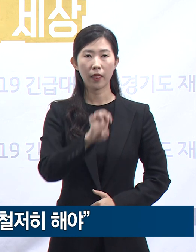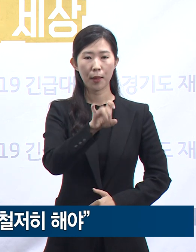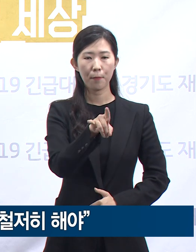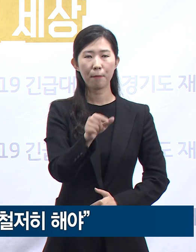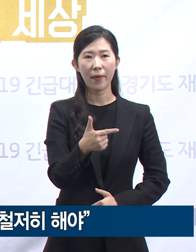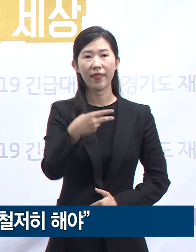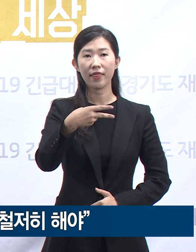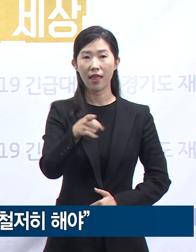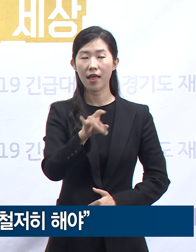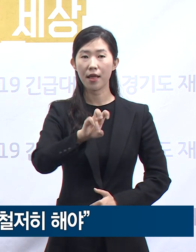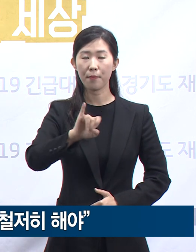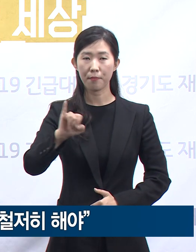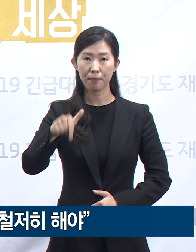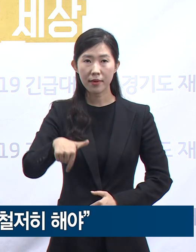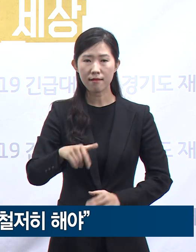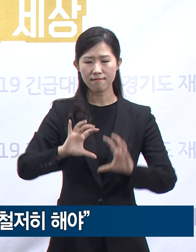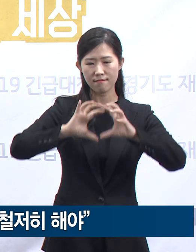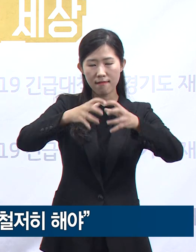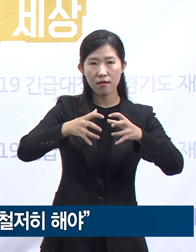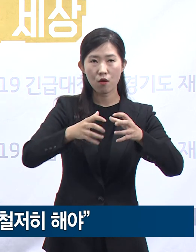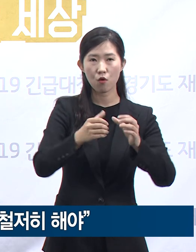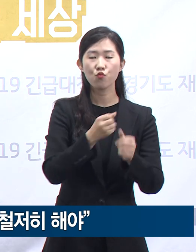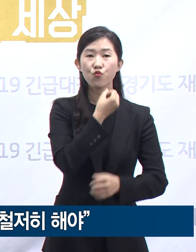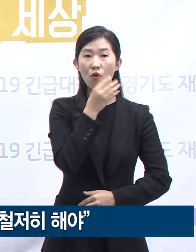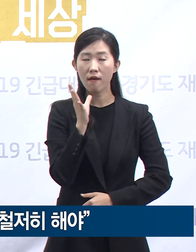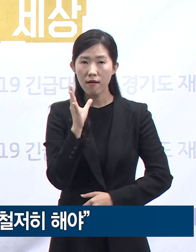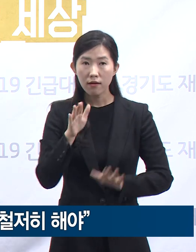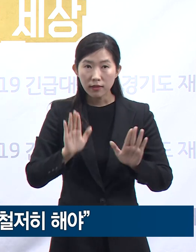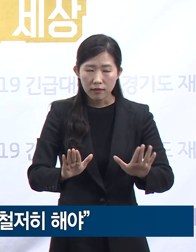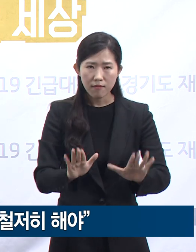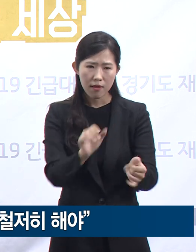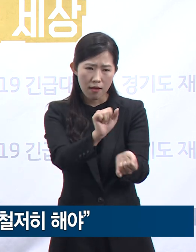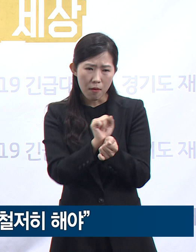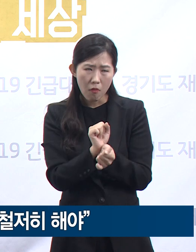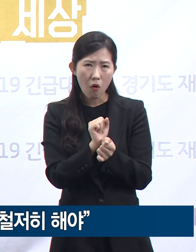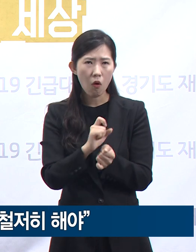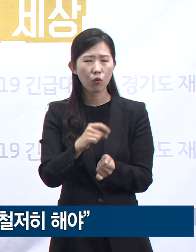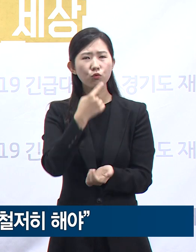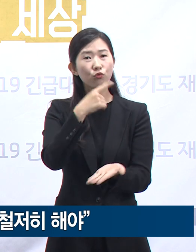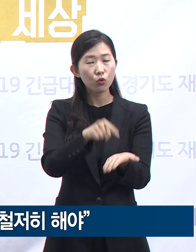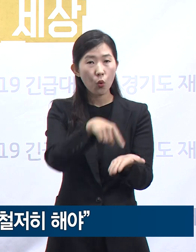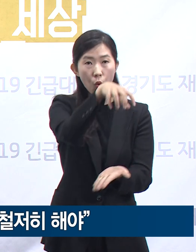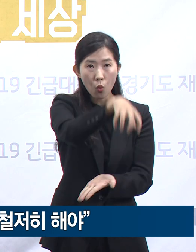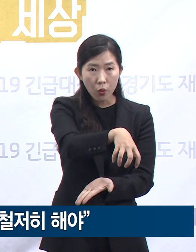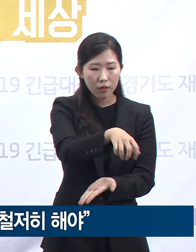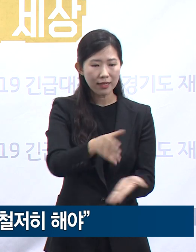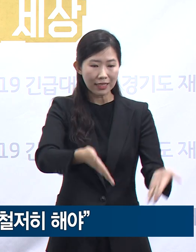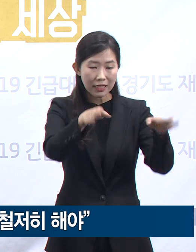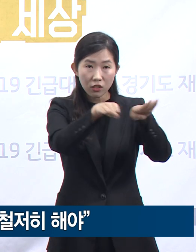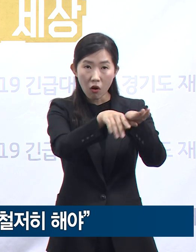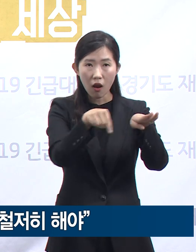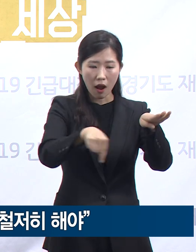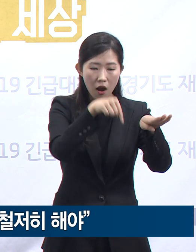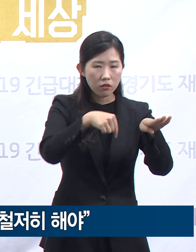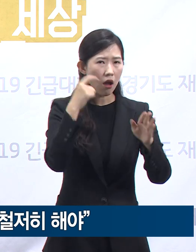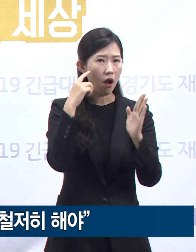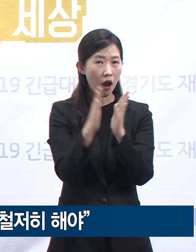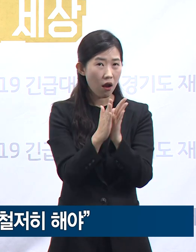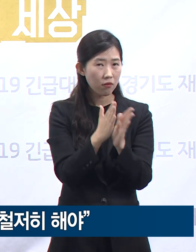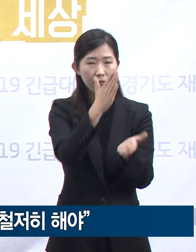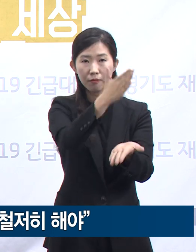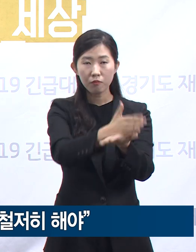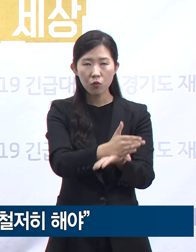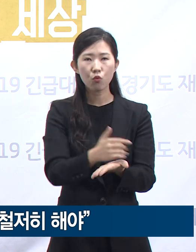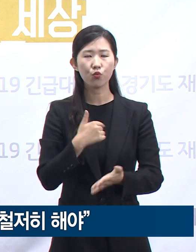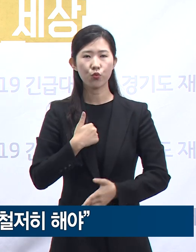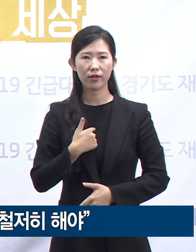상황에서 감염 취약계층의 돌봄이 시설이 아니라 가정과 지역사회에서 이루어지는 것이 보다 안전하다고 볼 수